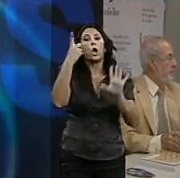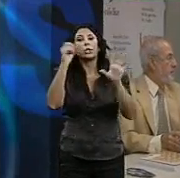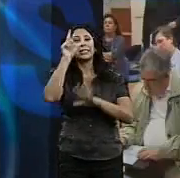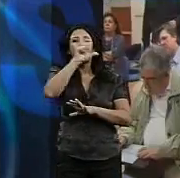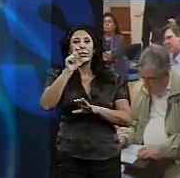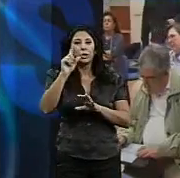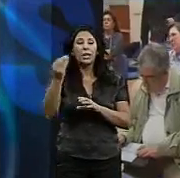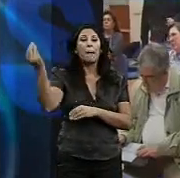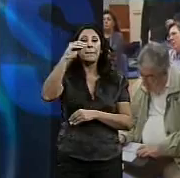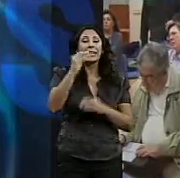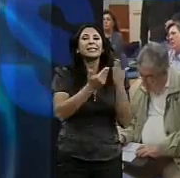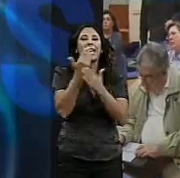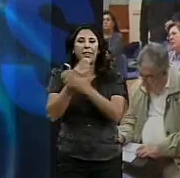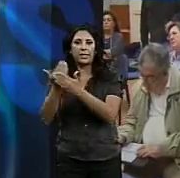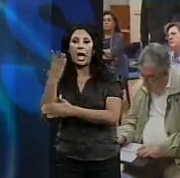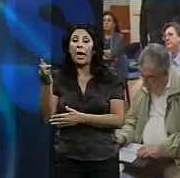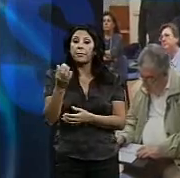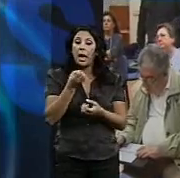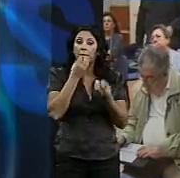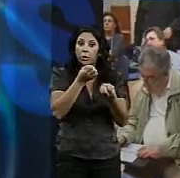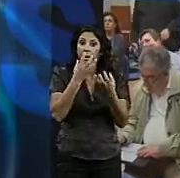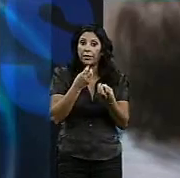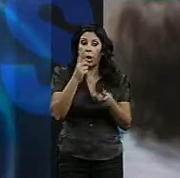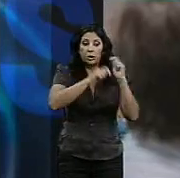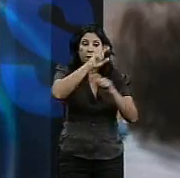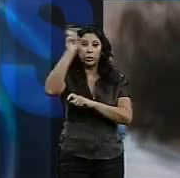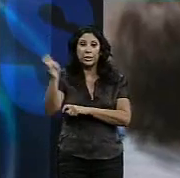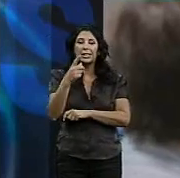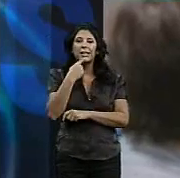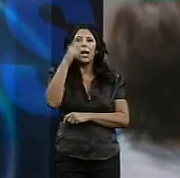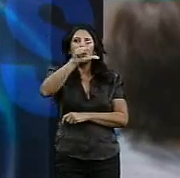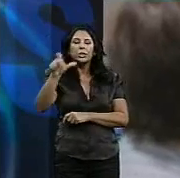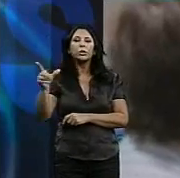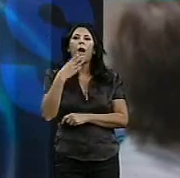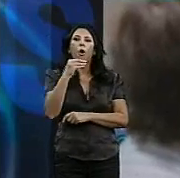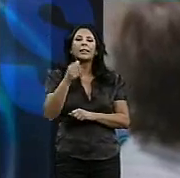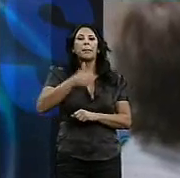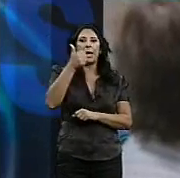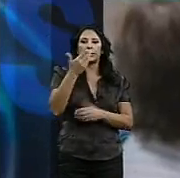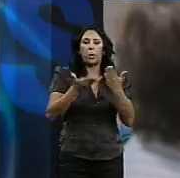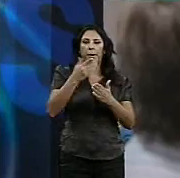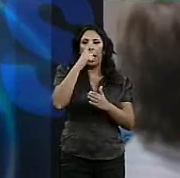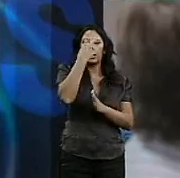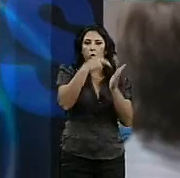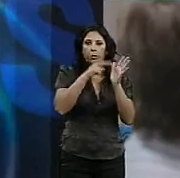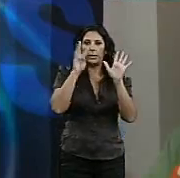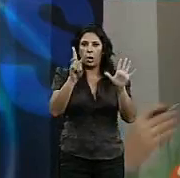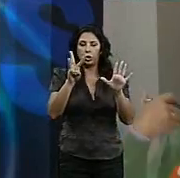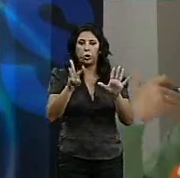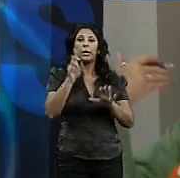Además se ha demostrado en los datos de estas organizaciones que los usuarios son más jóvenes que en 2008 y con más nivel cultural. Empieza a